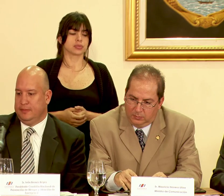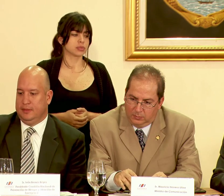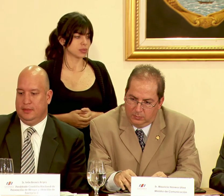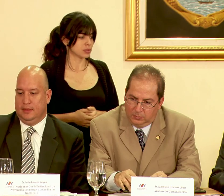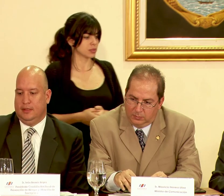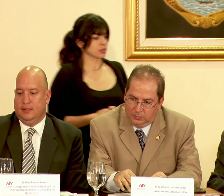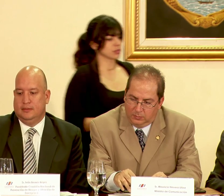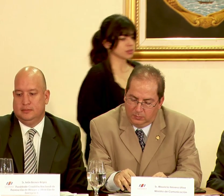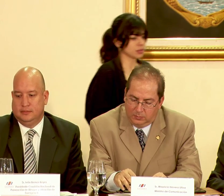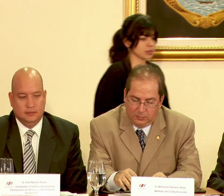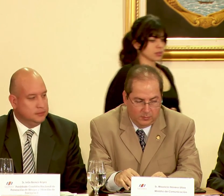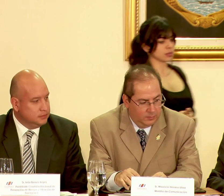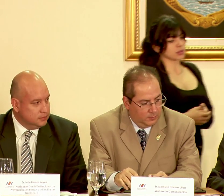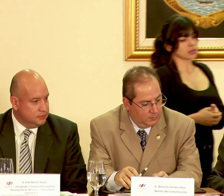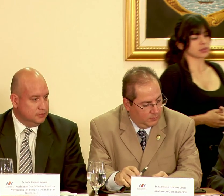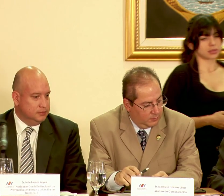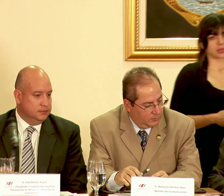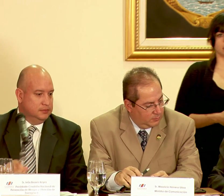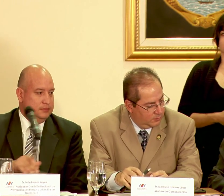Muchas gracias don Sergio